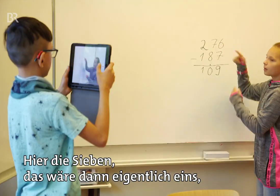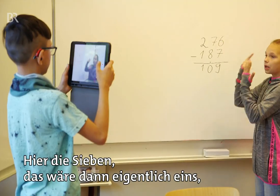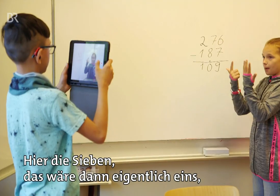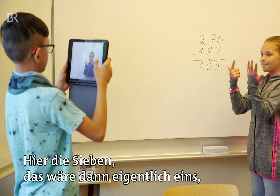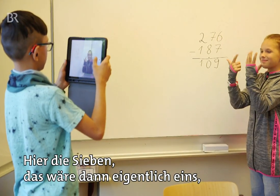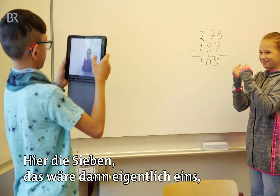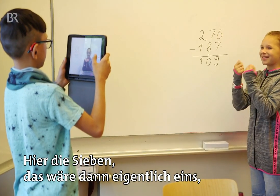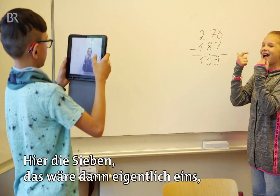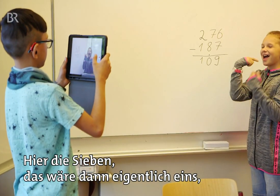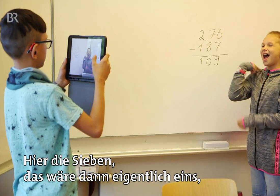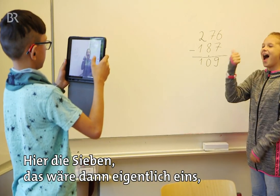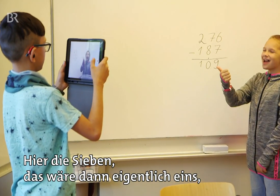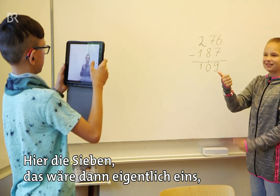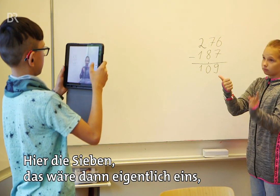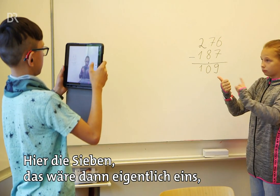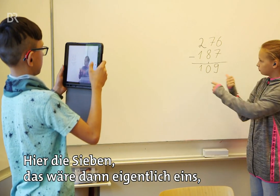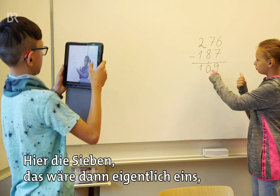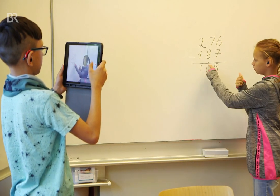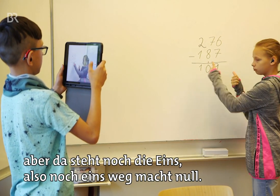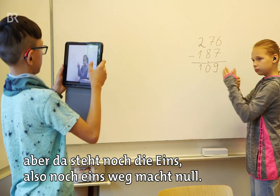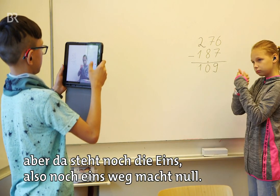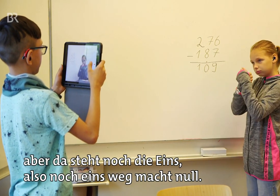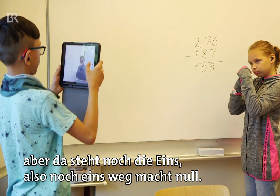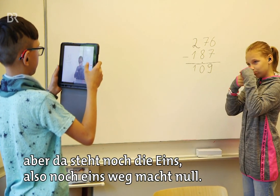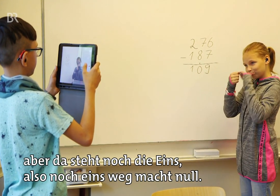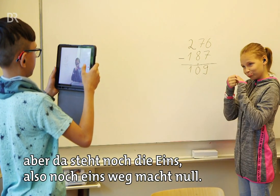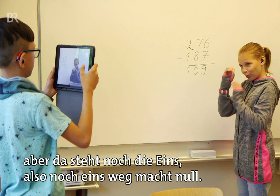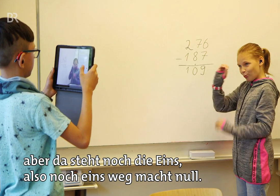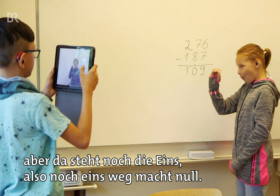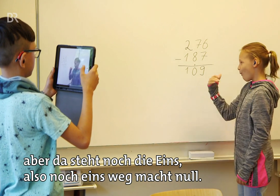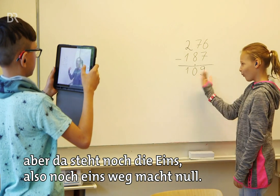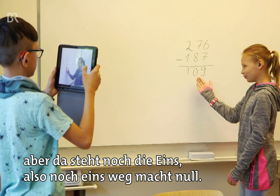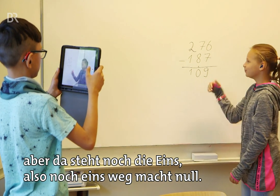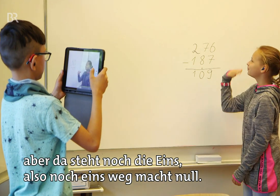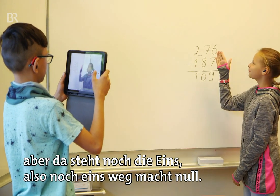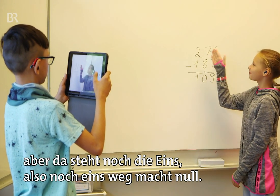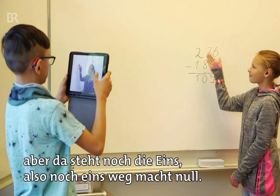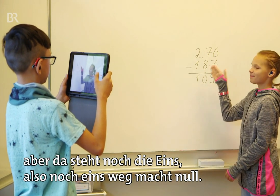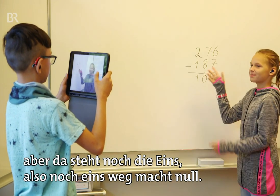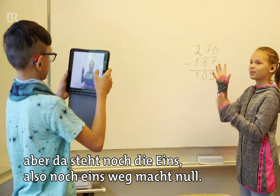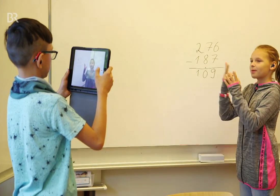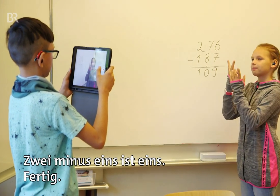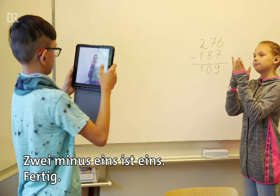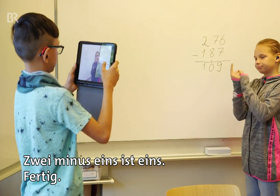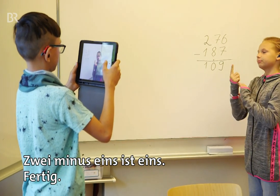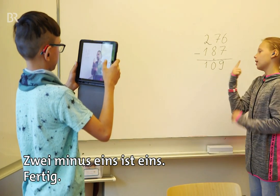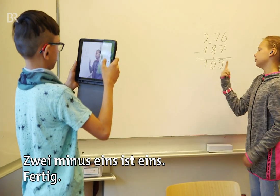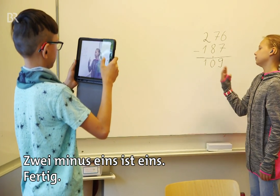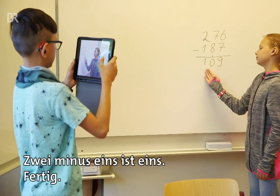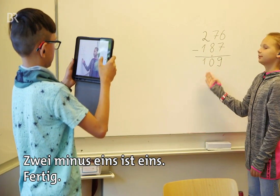Hier die 7. Das wäre dann eigentlich 1. Aber da steht noch die 1. Also noch 1 weg macht 0. 2 minus 1